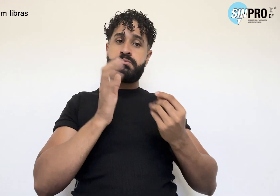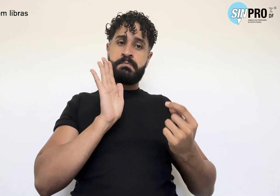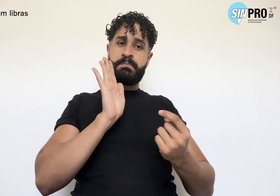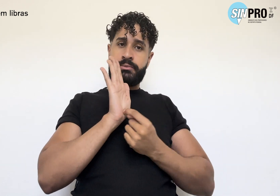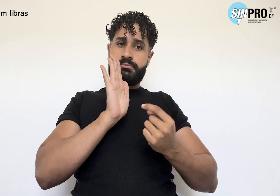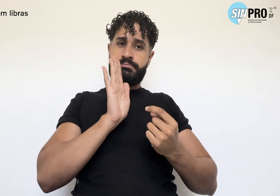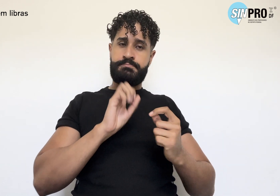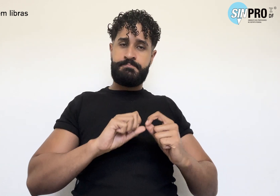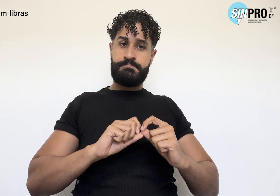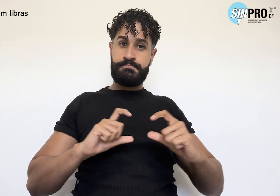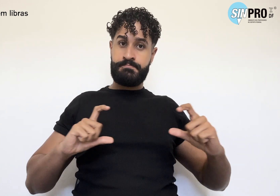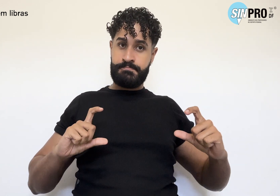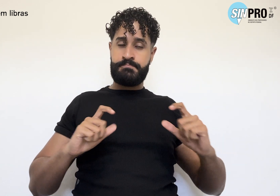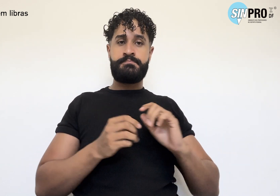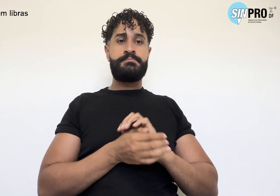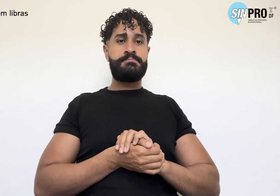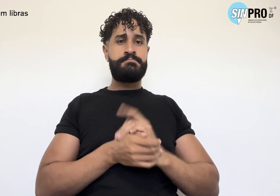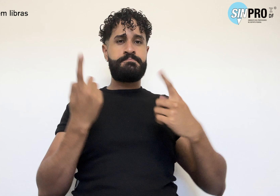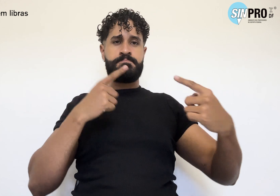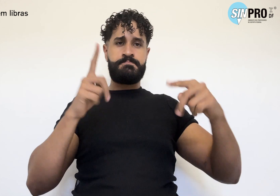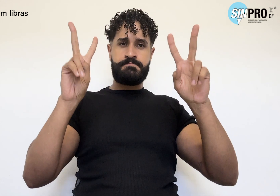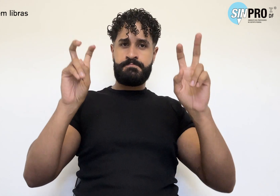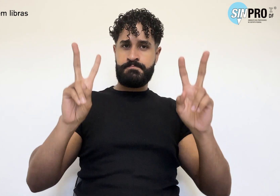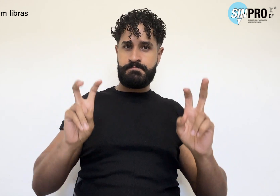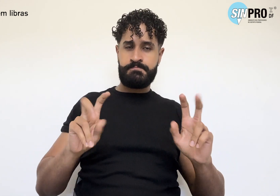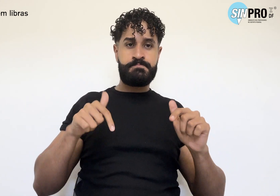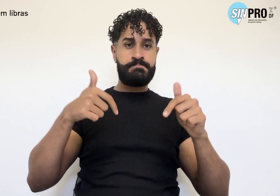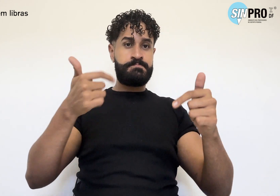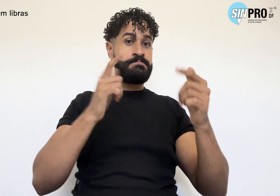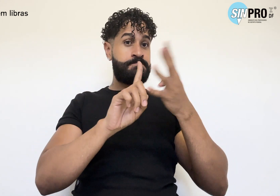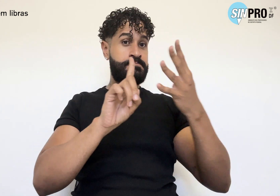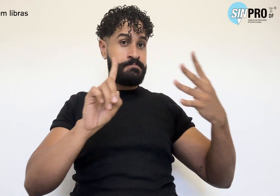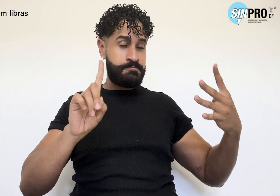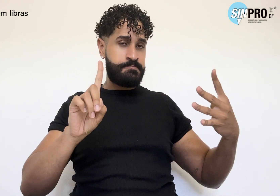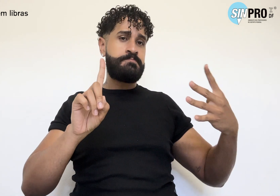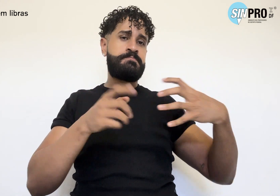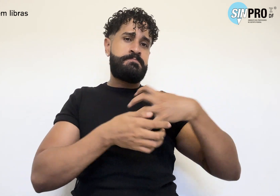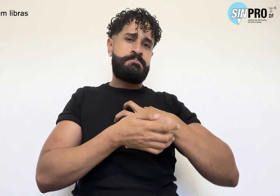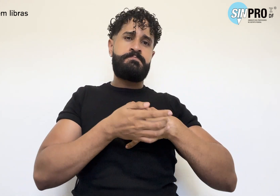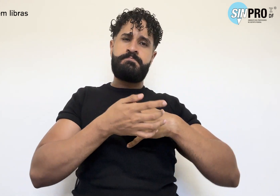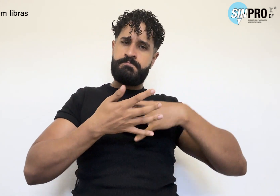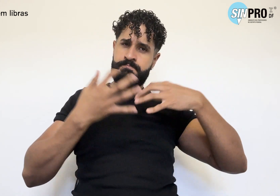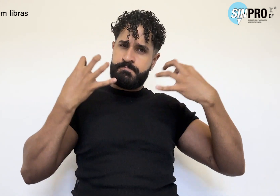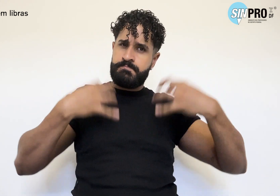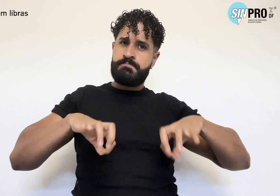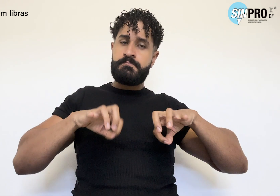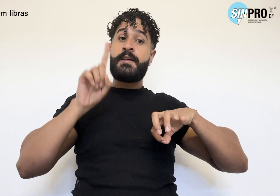Discutir as pautas LGBTQIA+, de forma orgânica, é tarefa do